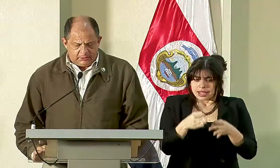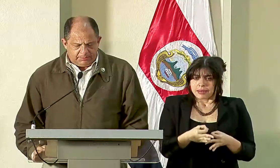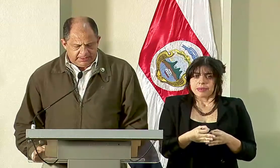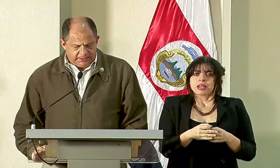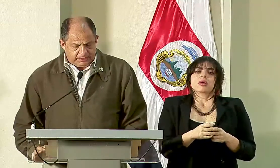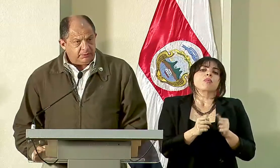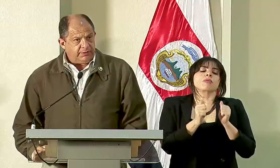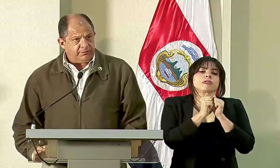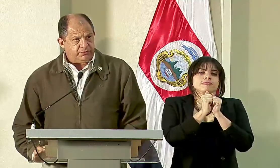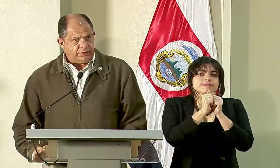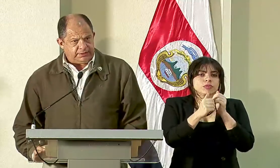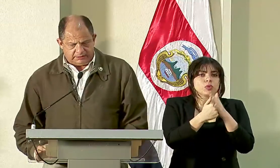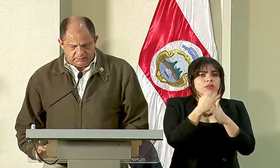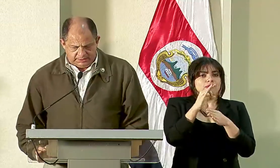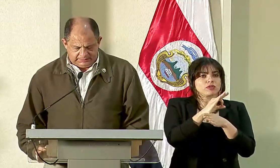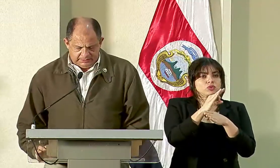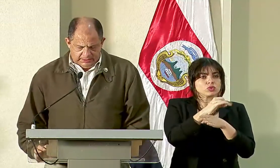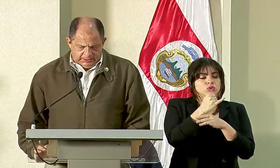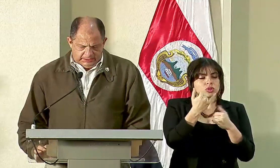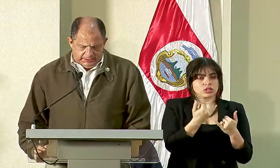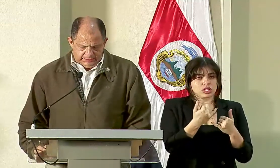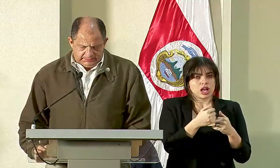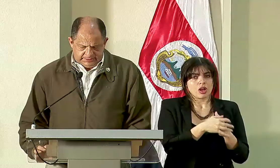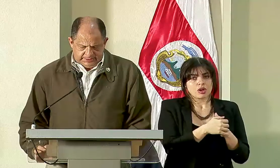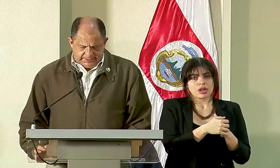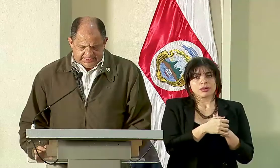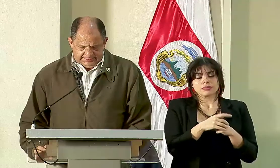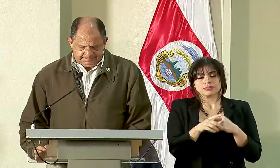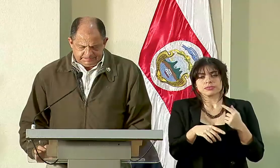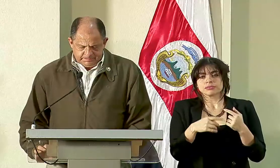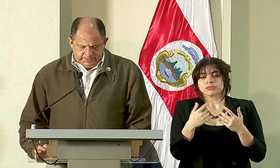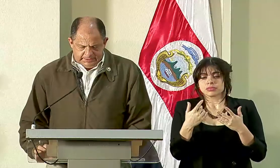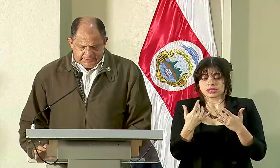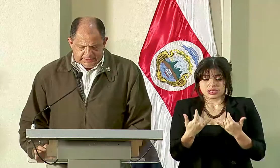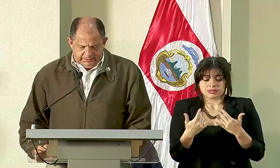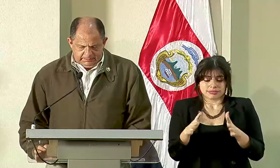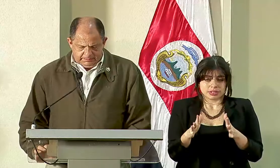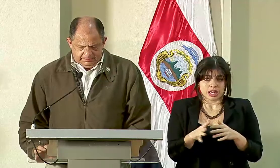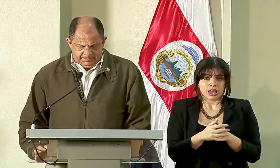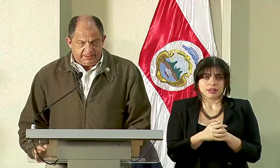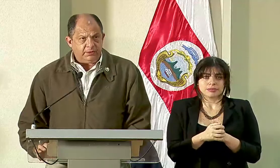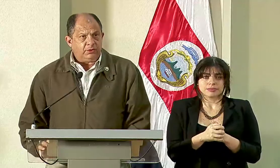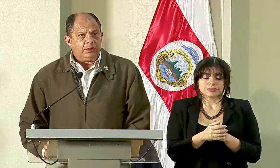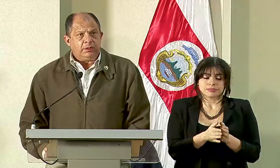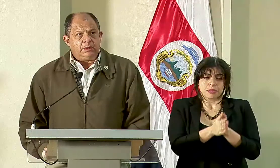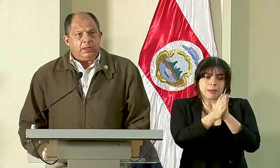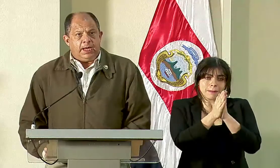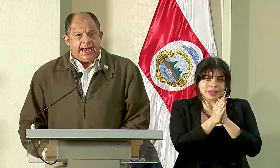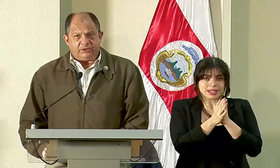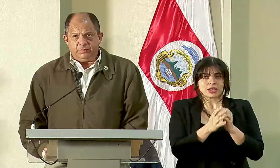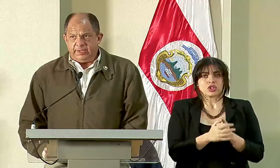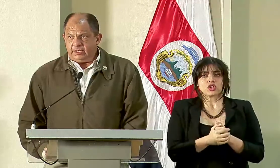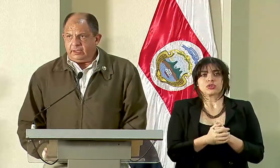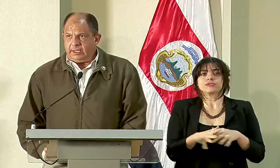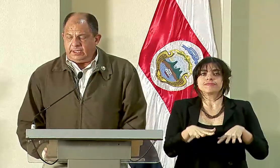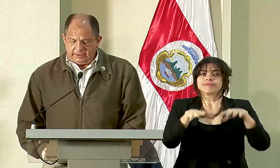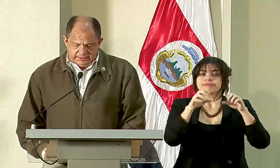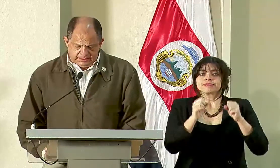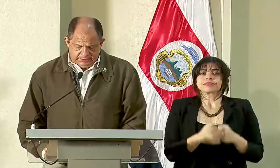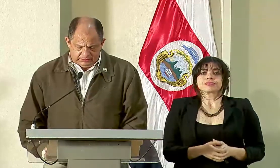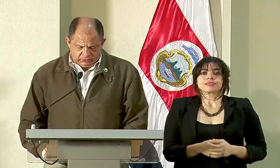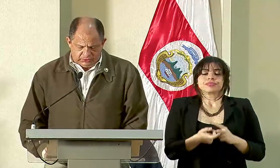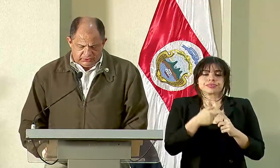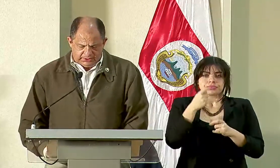la acompañen en las nuevas funciones a las cuales se le ha pedido asumir